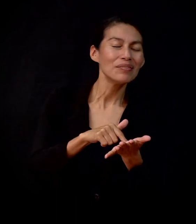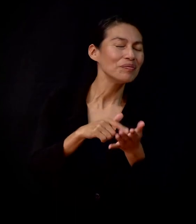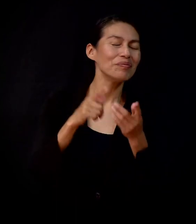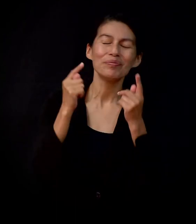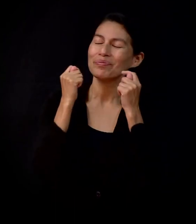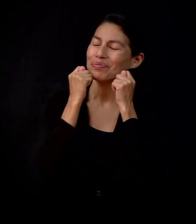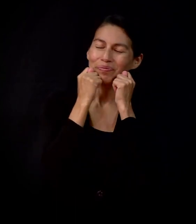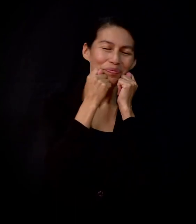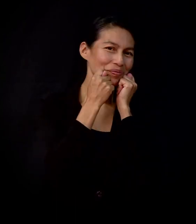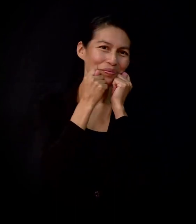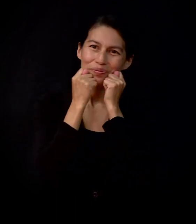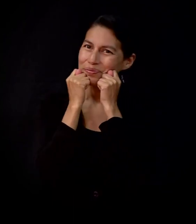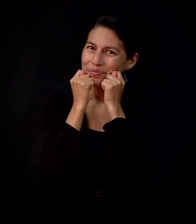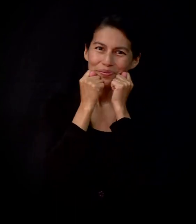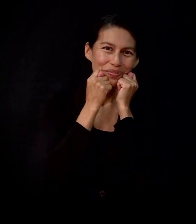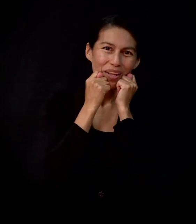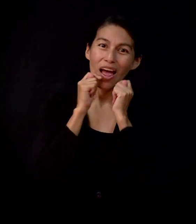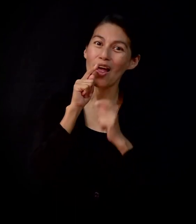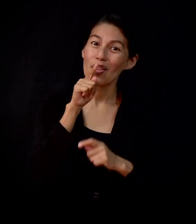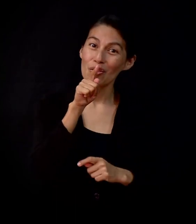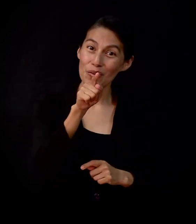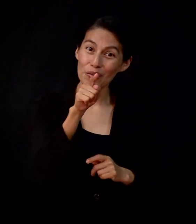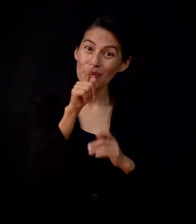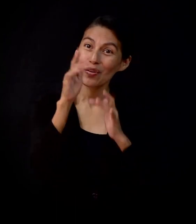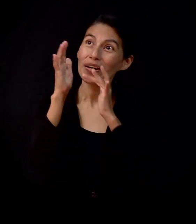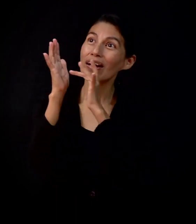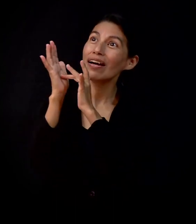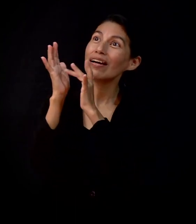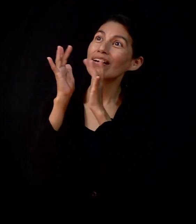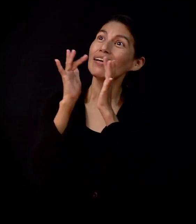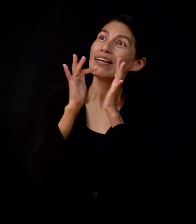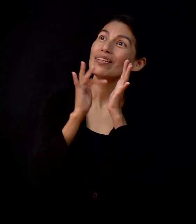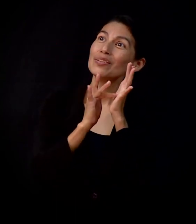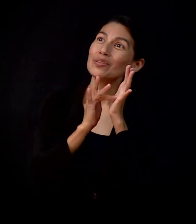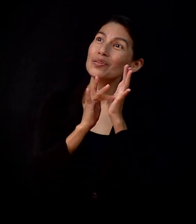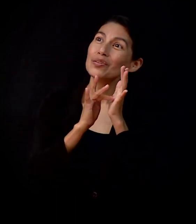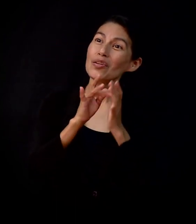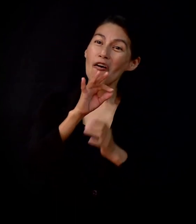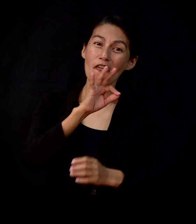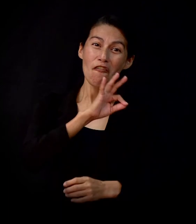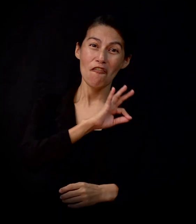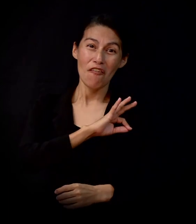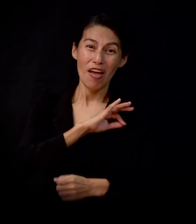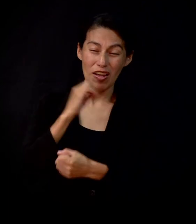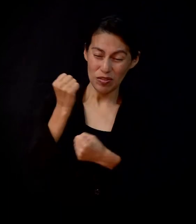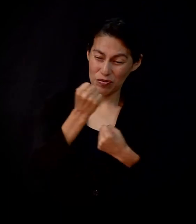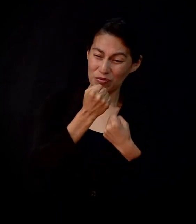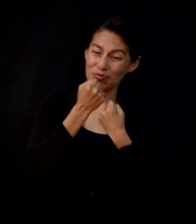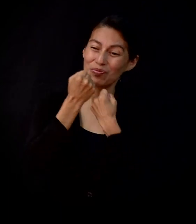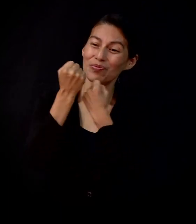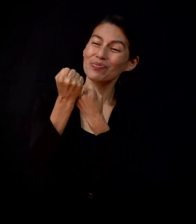estés Ora a Jesús con fe